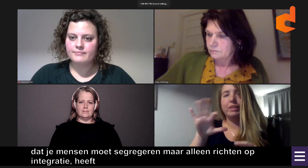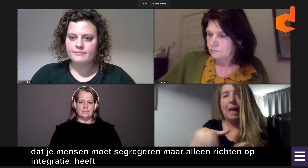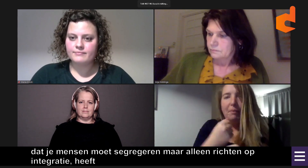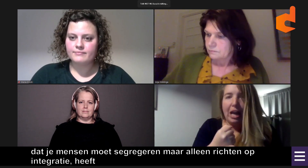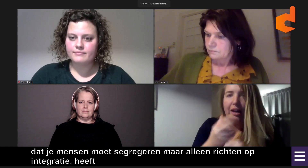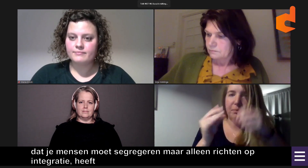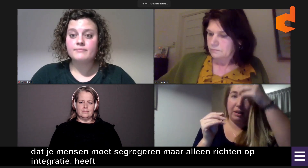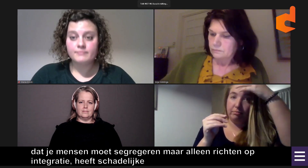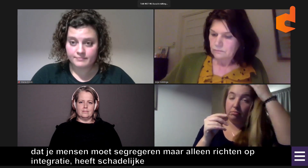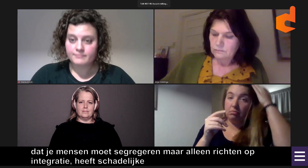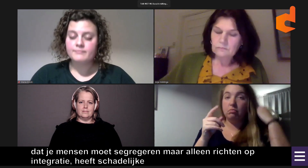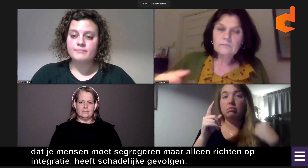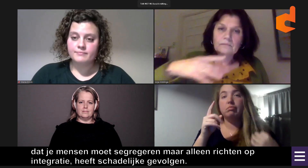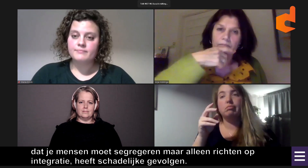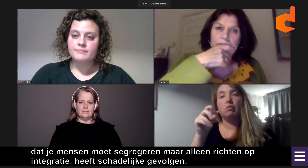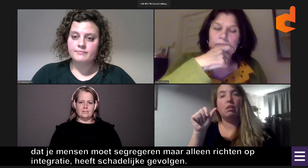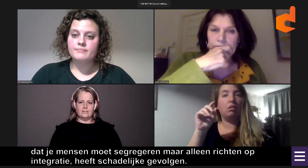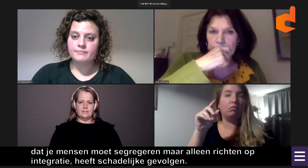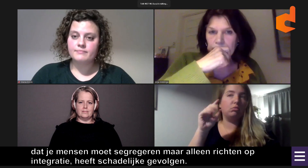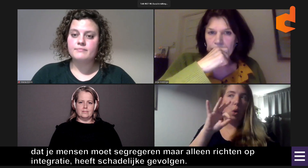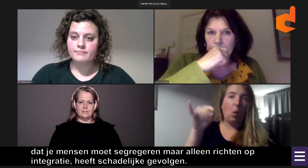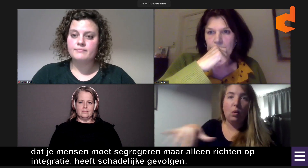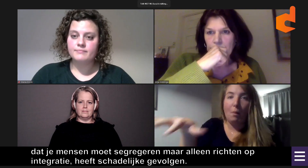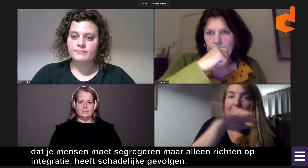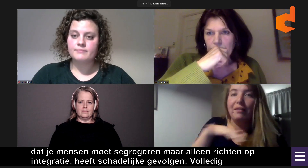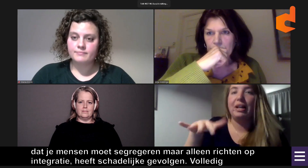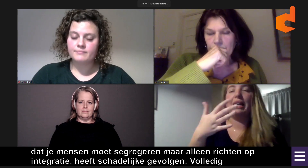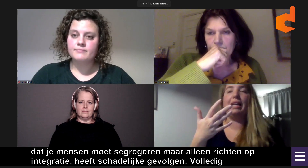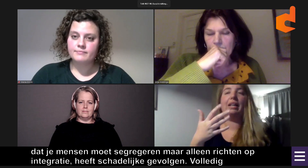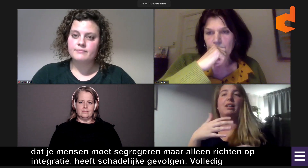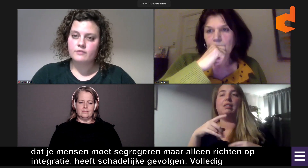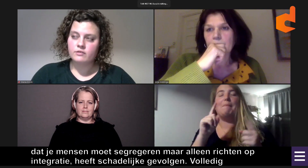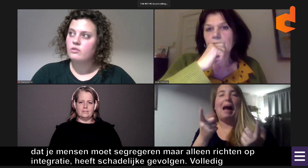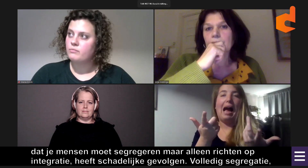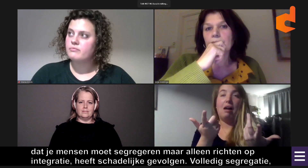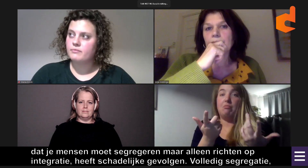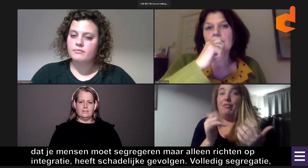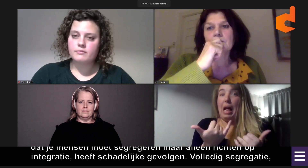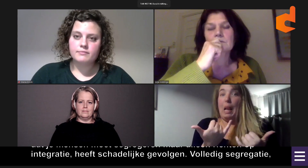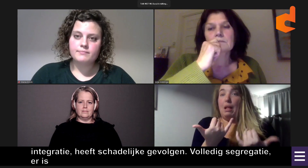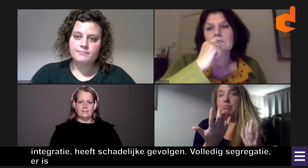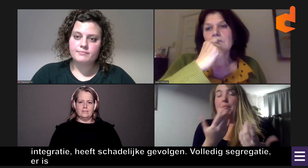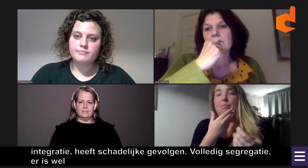Ja, ik denk dat er wel veel samenwerking zijn van dove scholen. Met andere scholen in de omgeving.